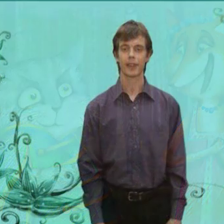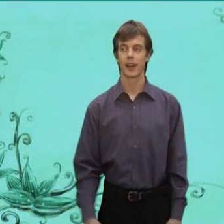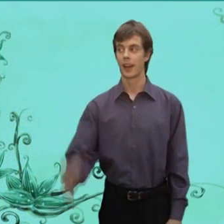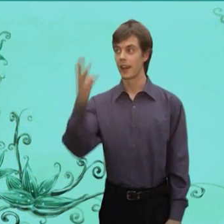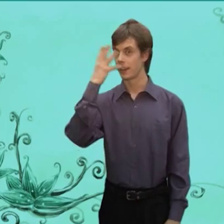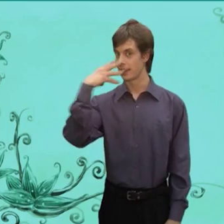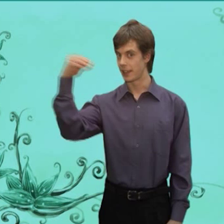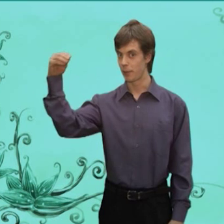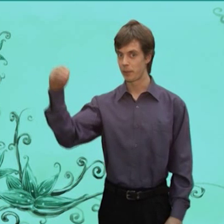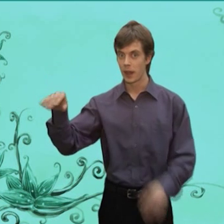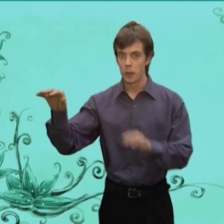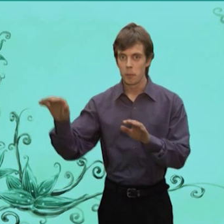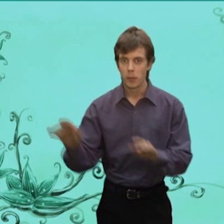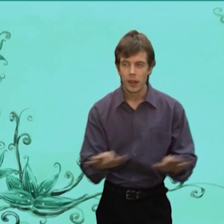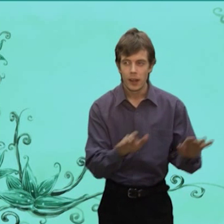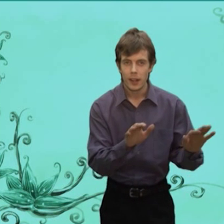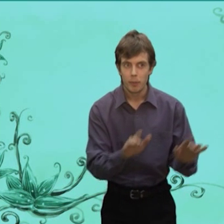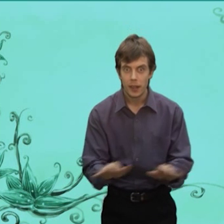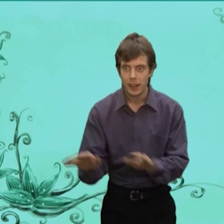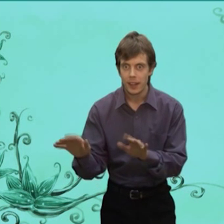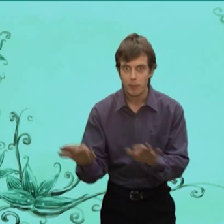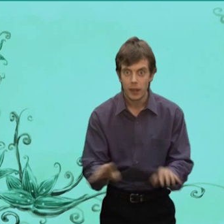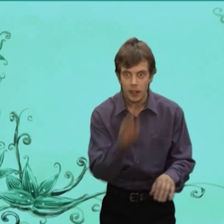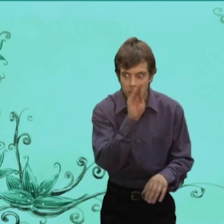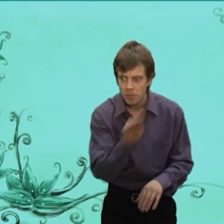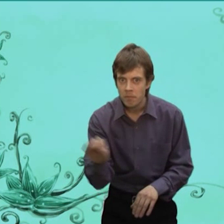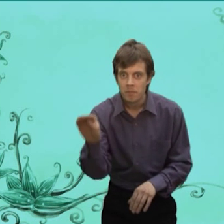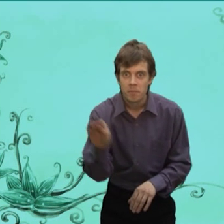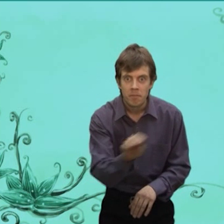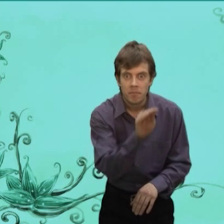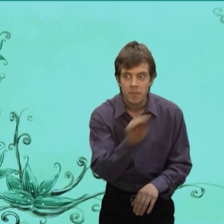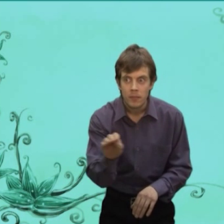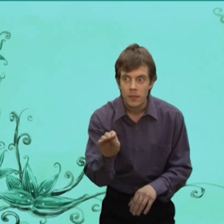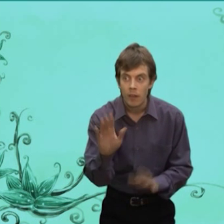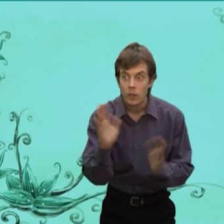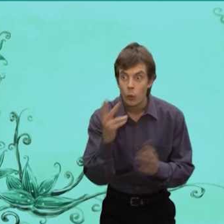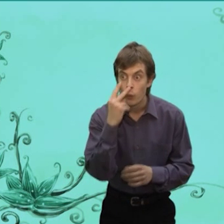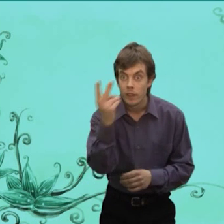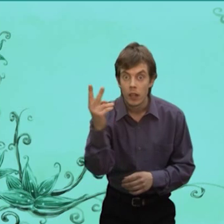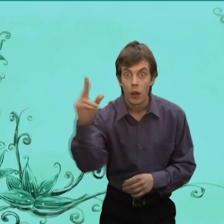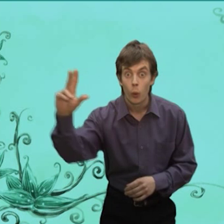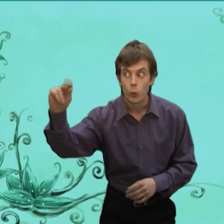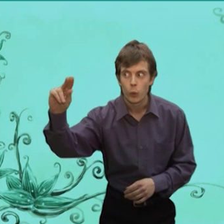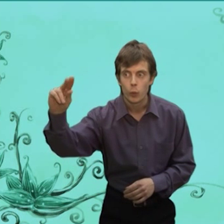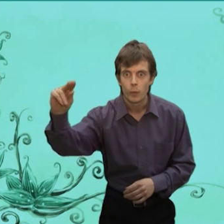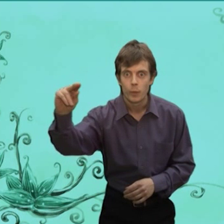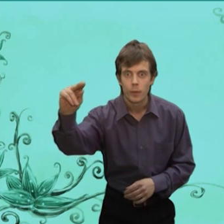Лиса Бегала Бегала Бегала Бегала Видит утку